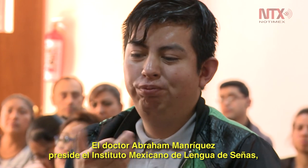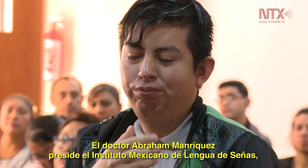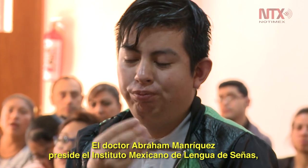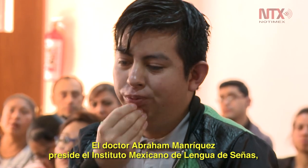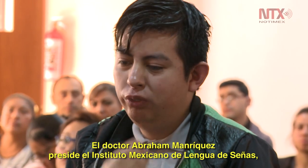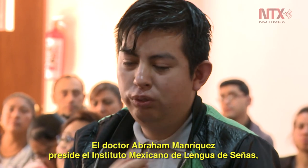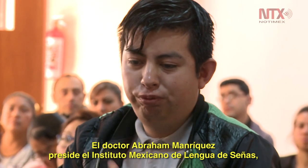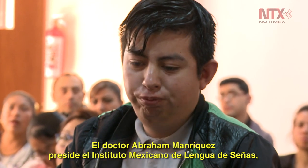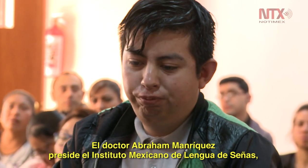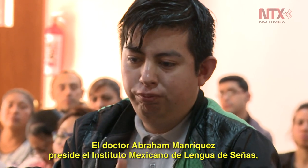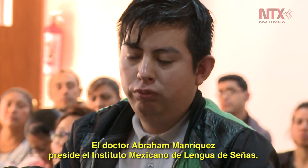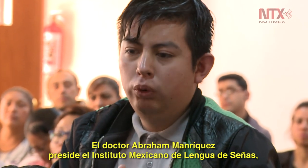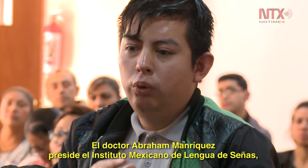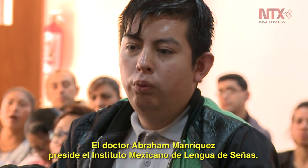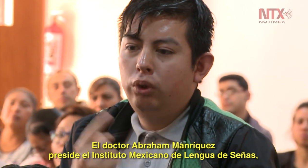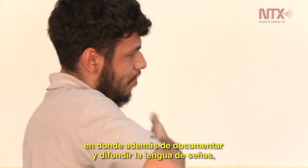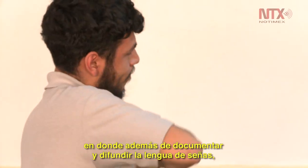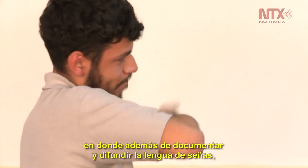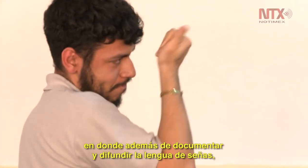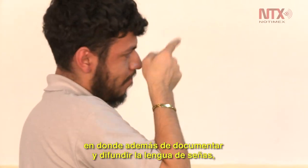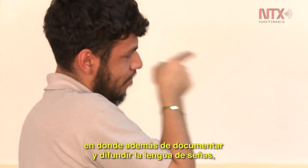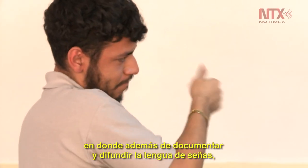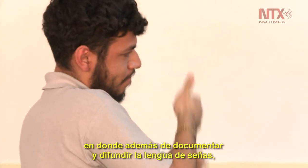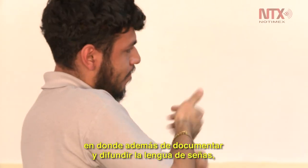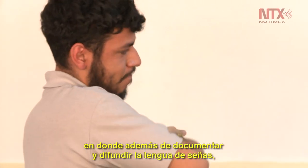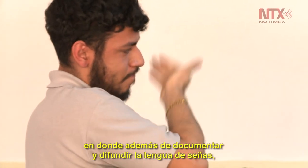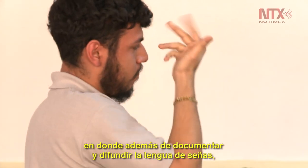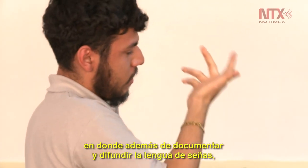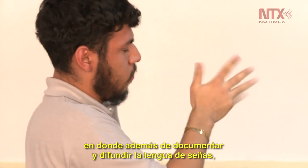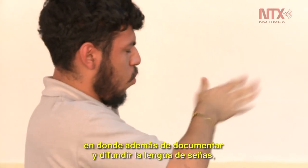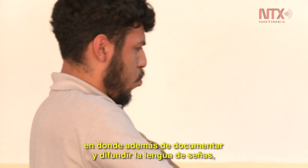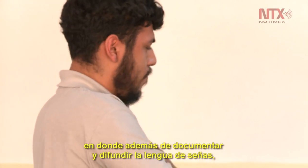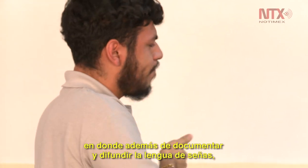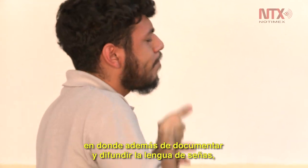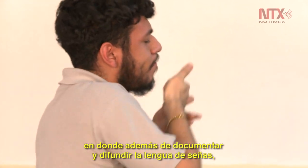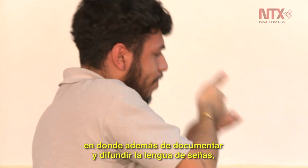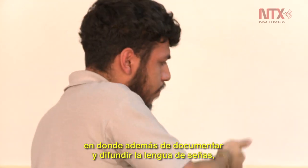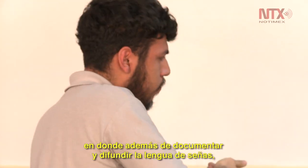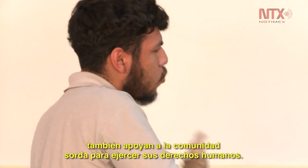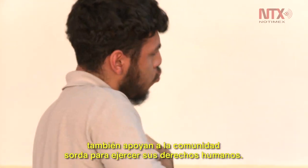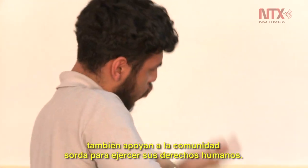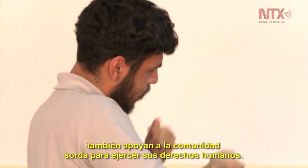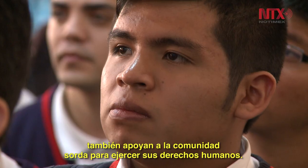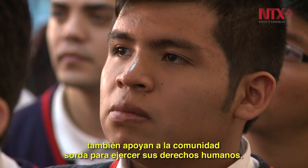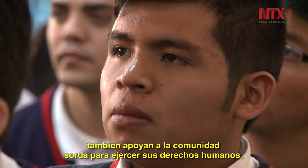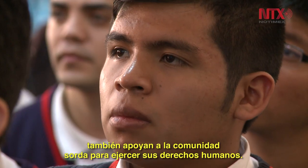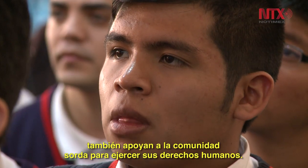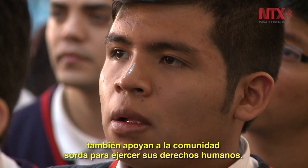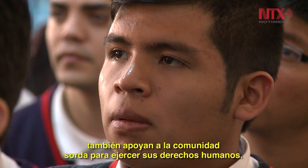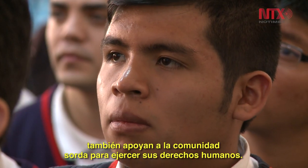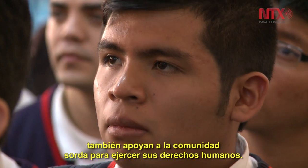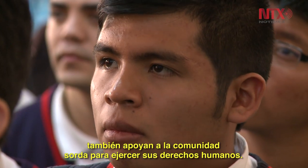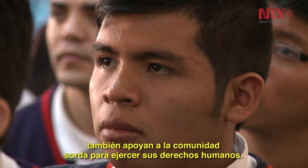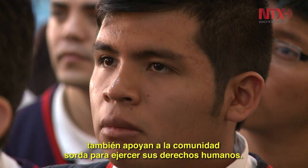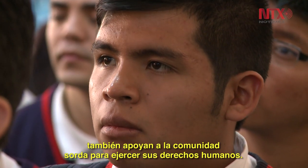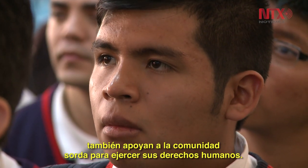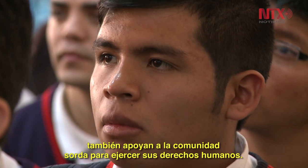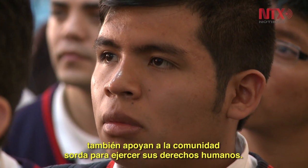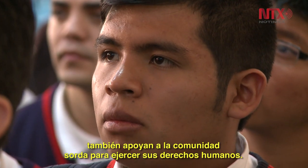Instituto Mexicano de Lengua de Señas, en donde además de documentar y difundir la lengua de señas, también apoyan a la comunidad sorda para ejercer sus derechos